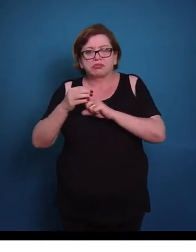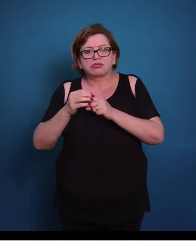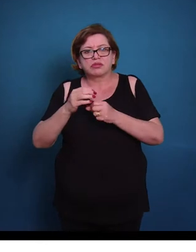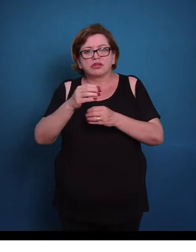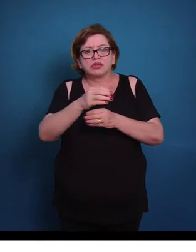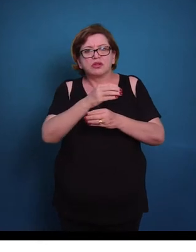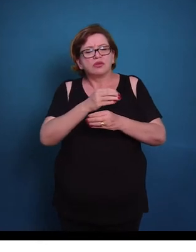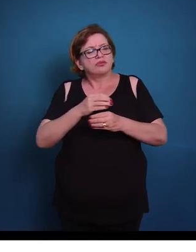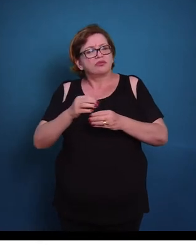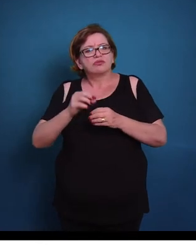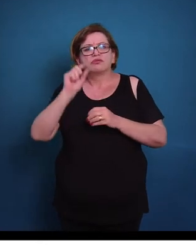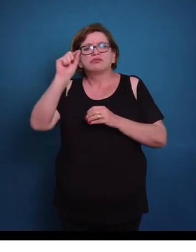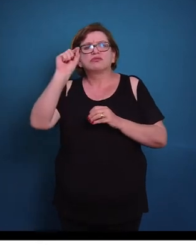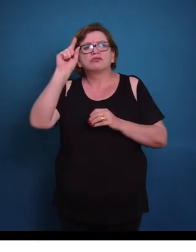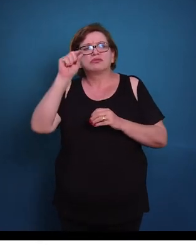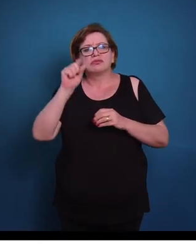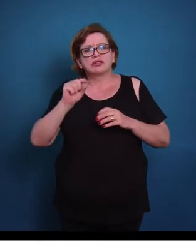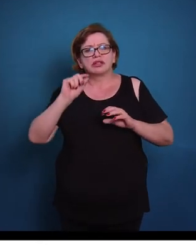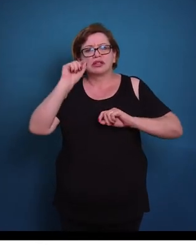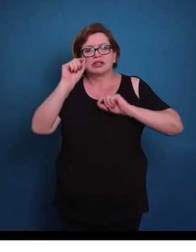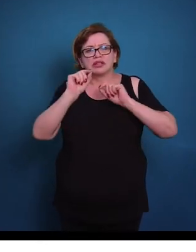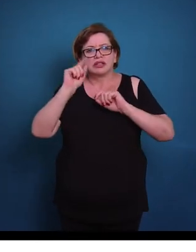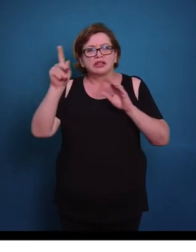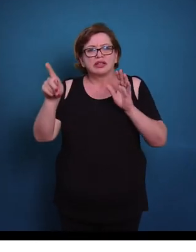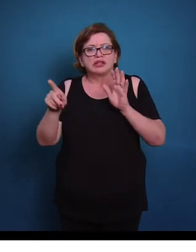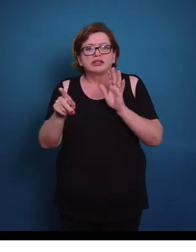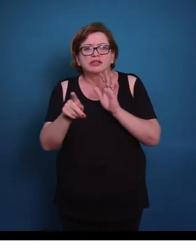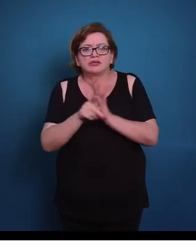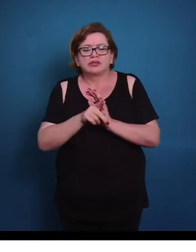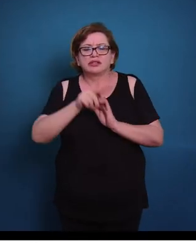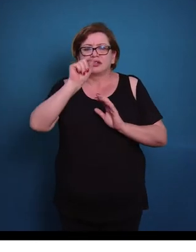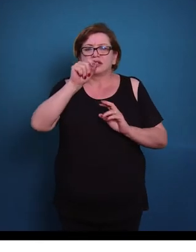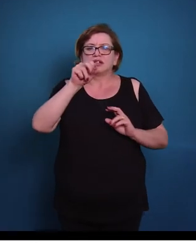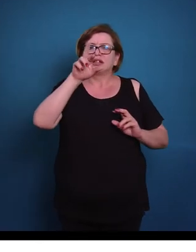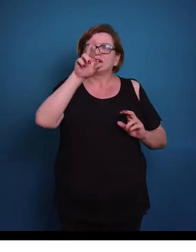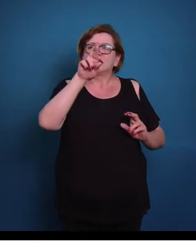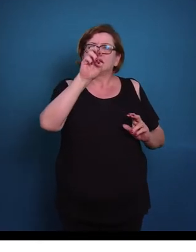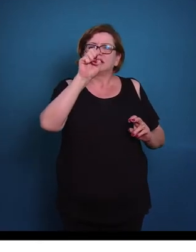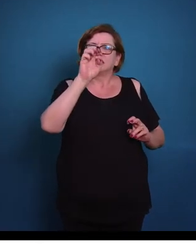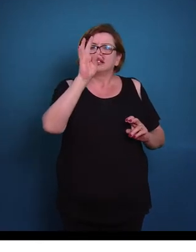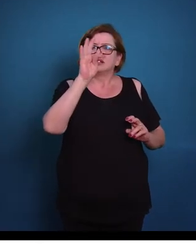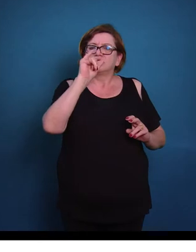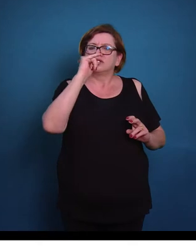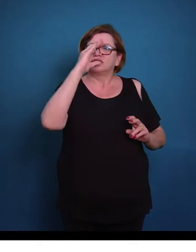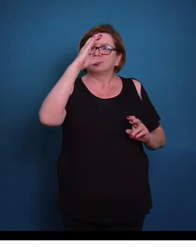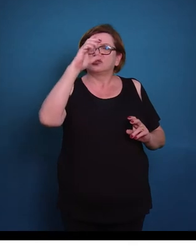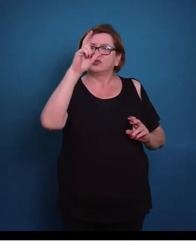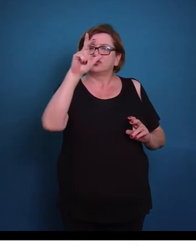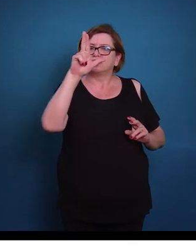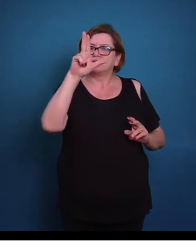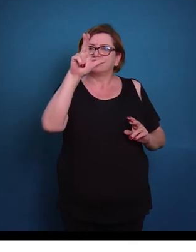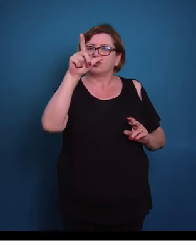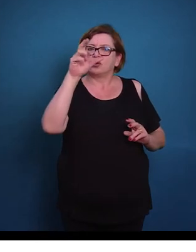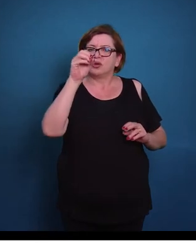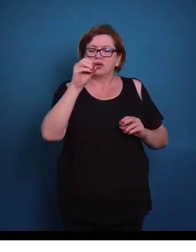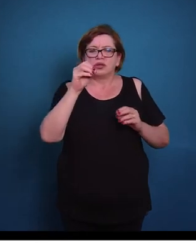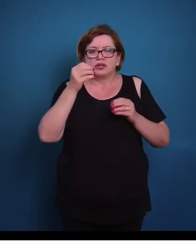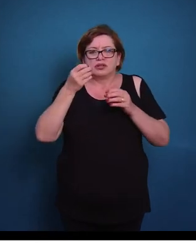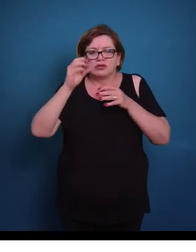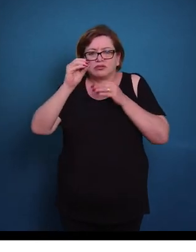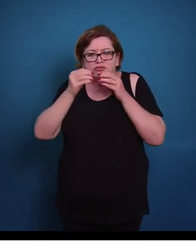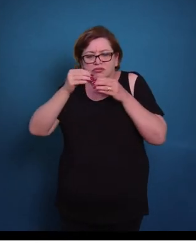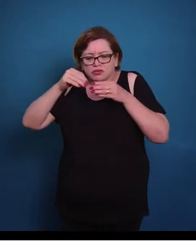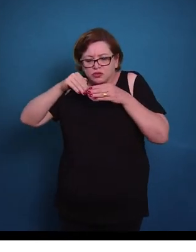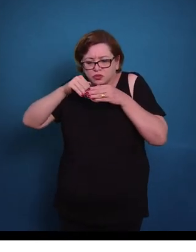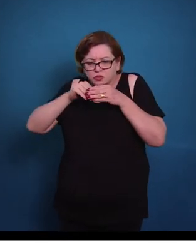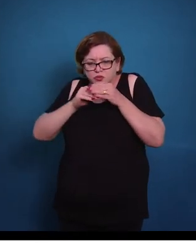Então essas substâncias escuras, elas são relacionadas ao retículo endoplasmático. Então nós temos aqui cisternas, esse retículo ele